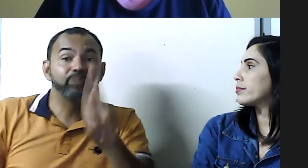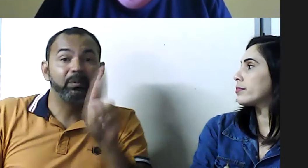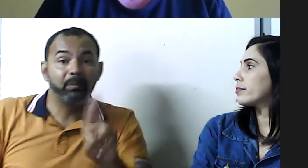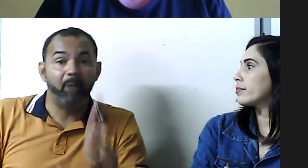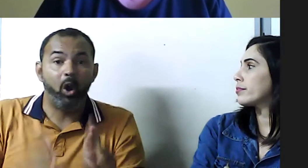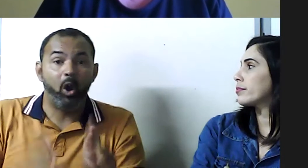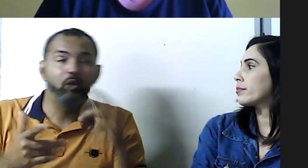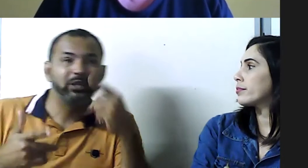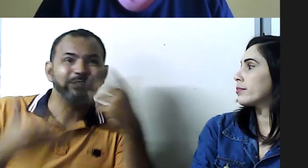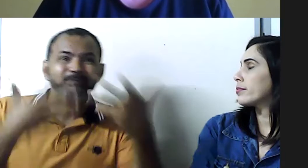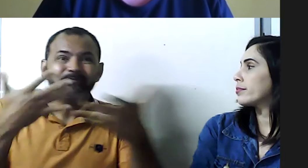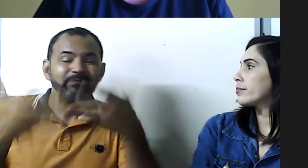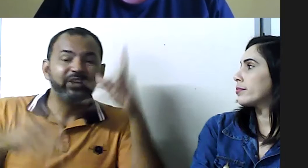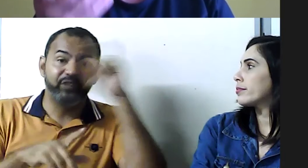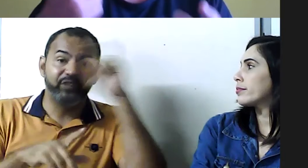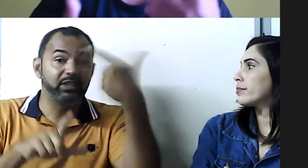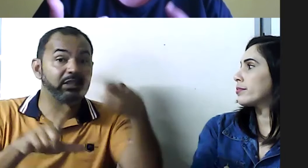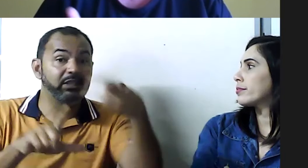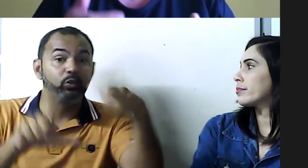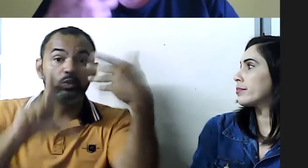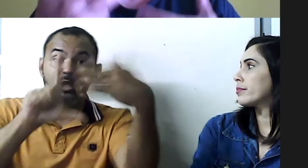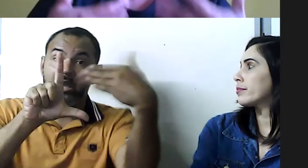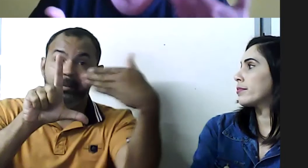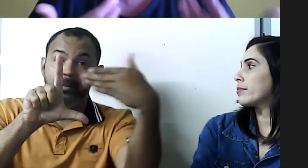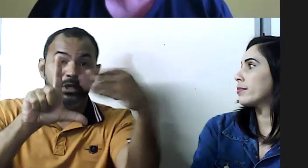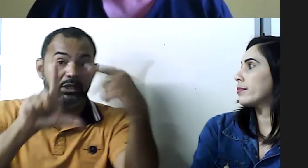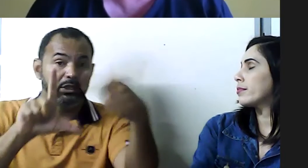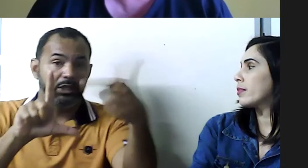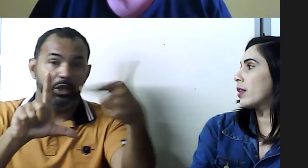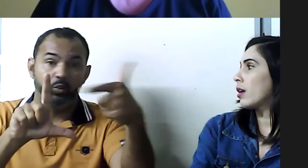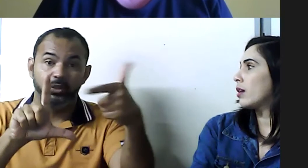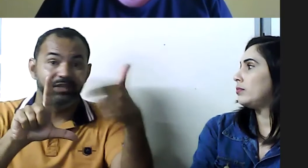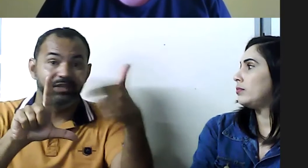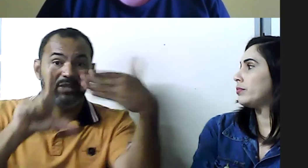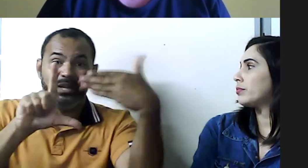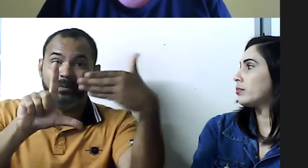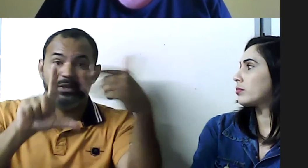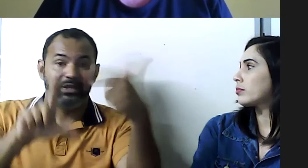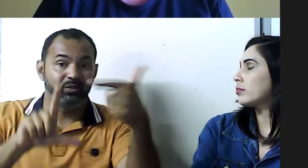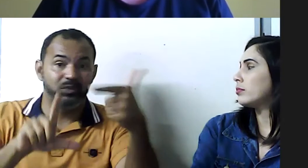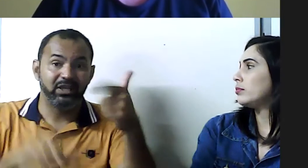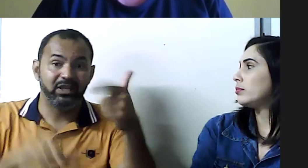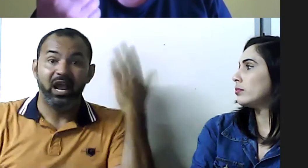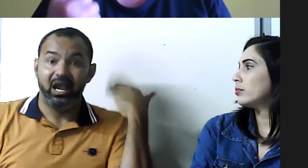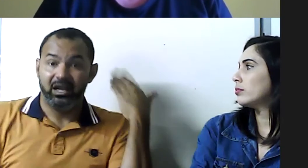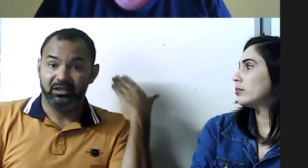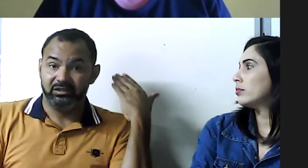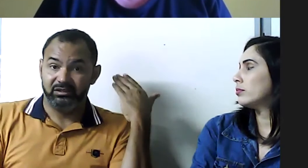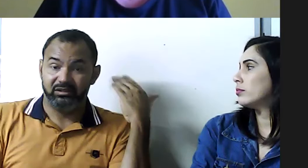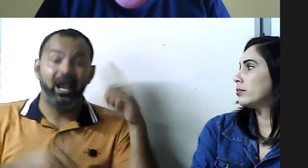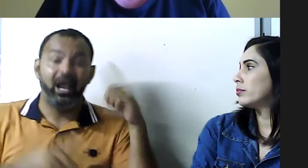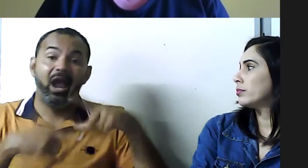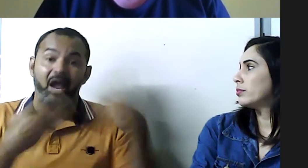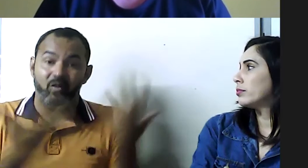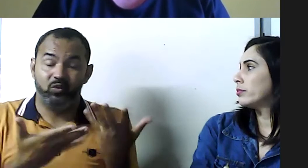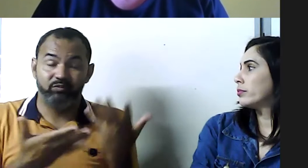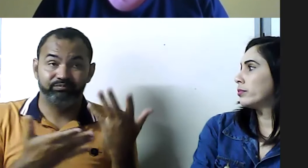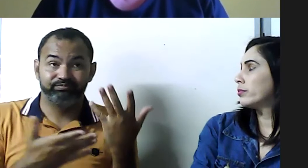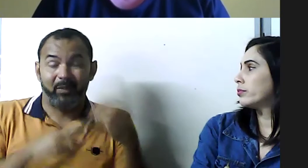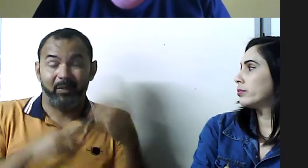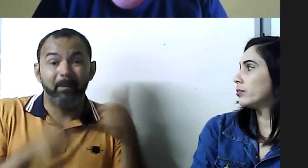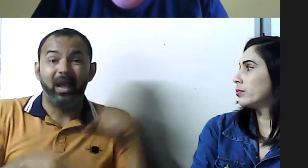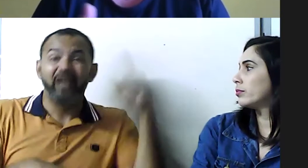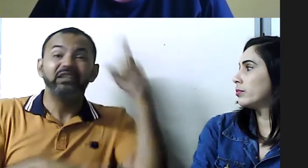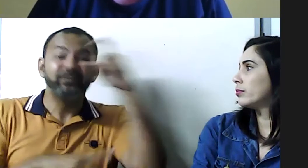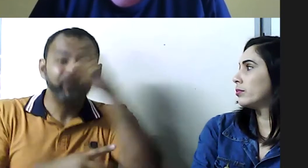sinais, prova, infelizmente, não tinha a prova em Libras, não tinha, antigamente, então o surdo ele